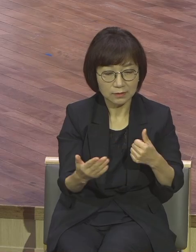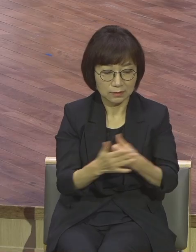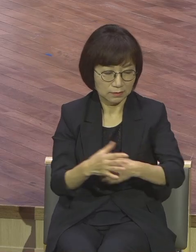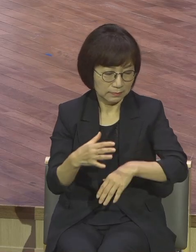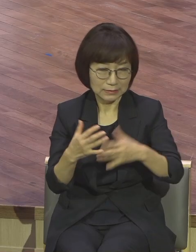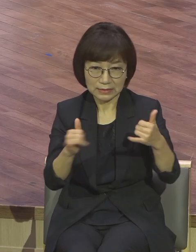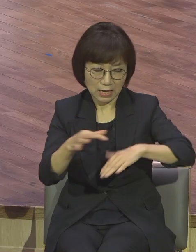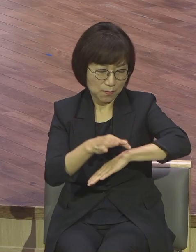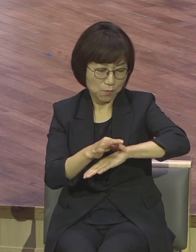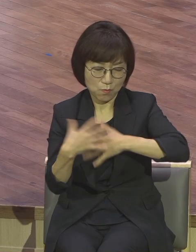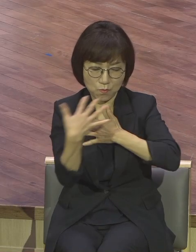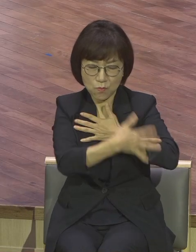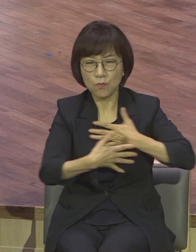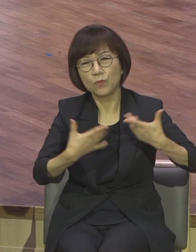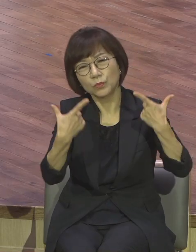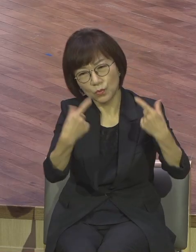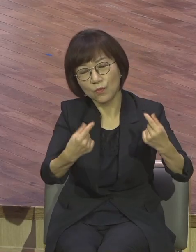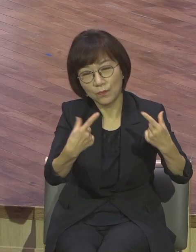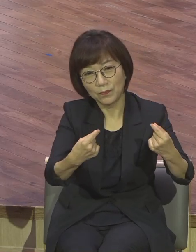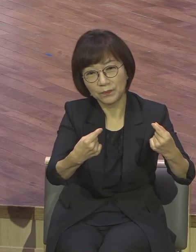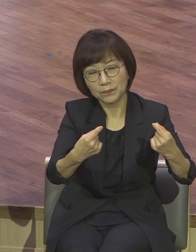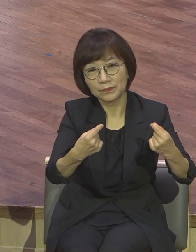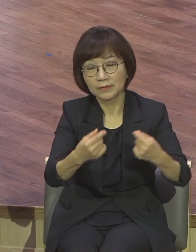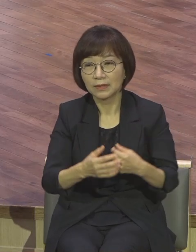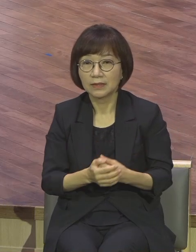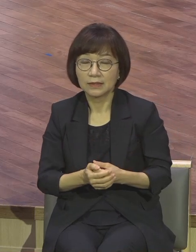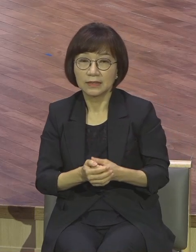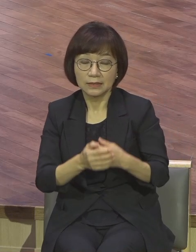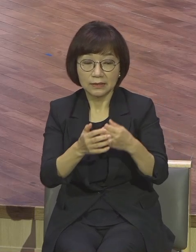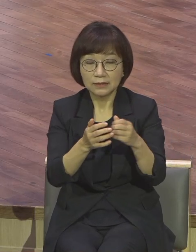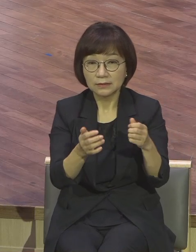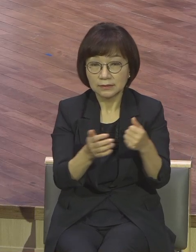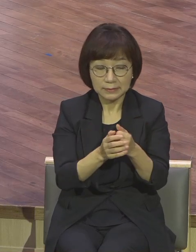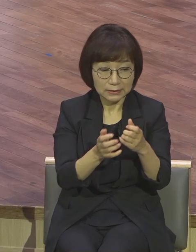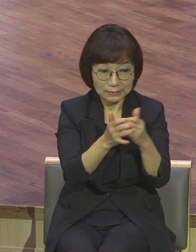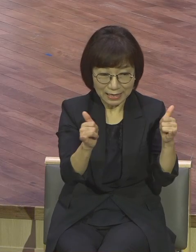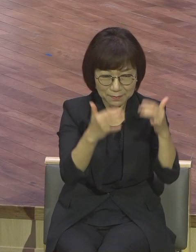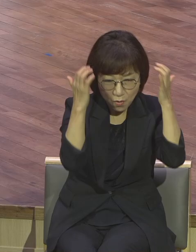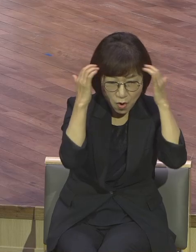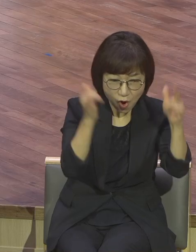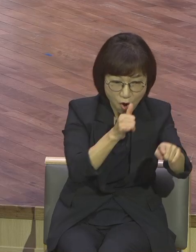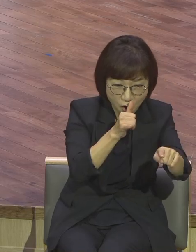그래서 인간이 겪는 고통을 똑같이 겪어요